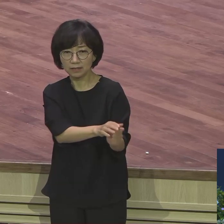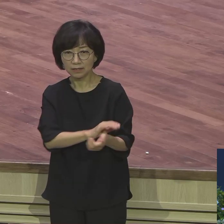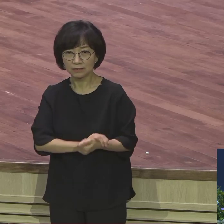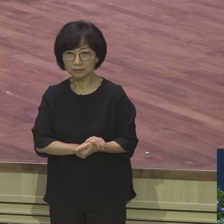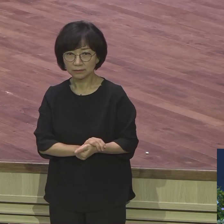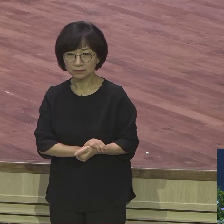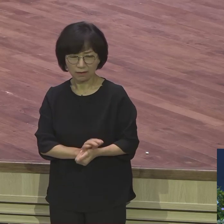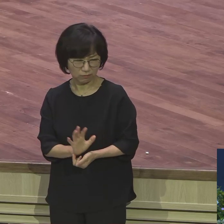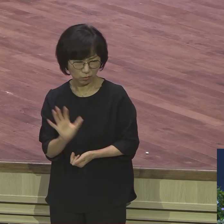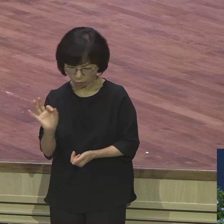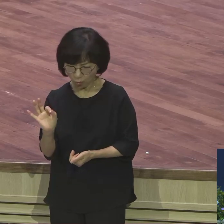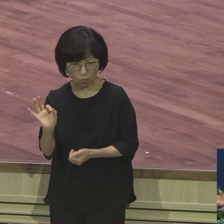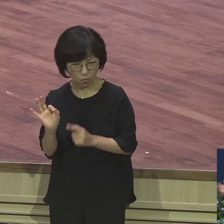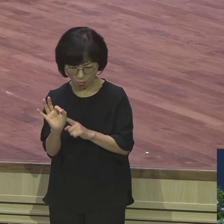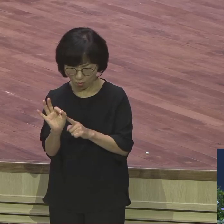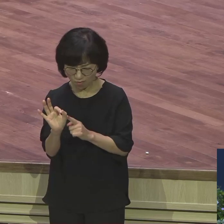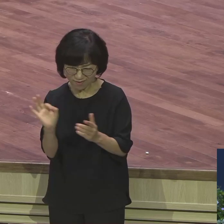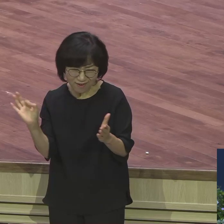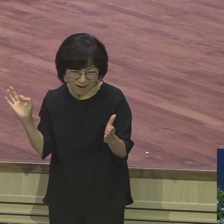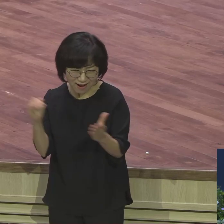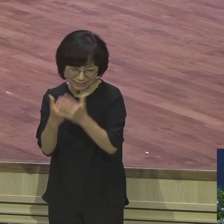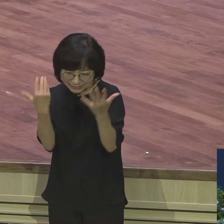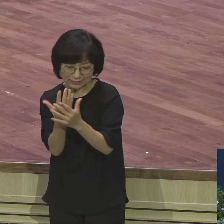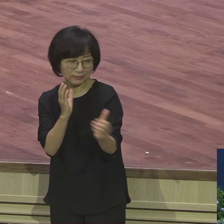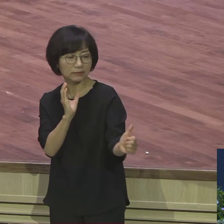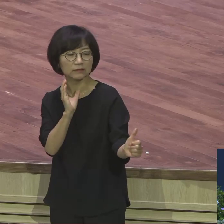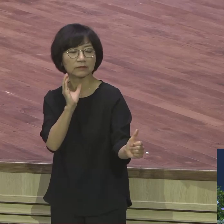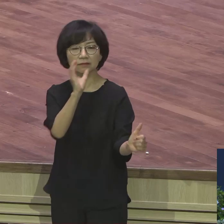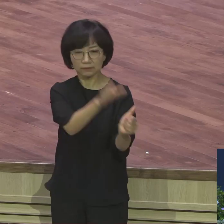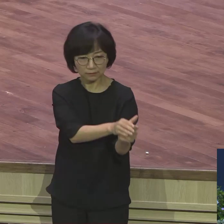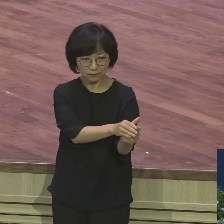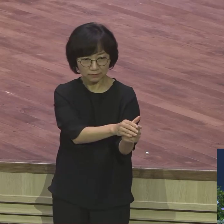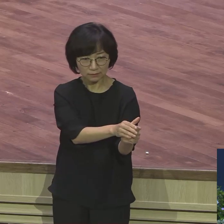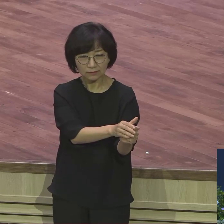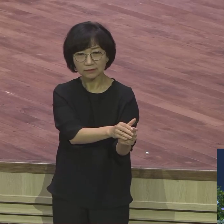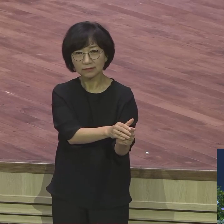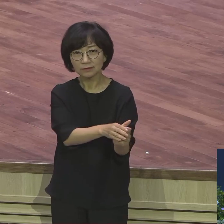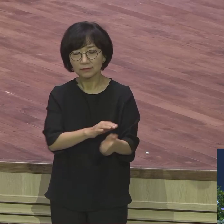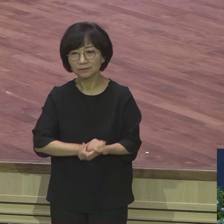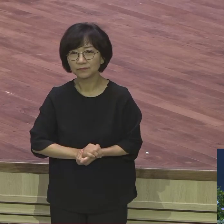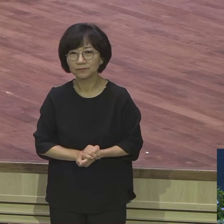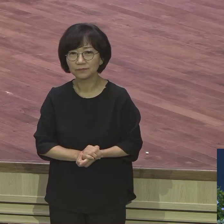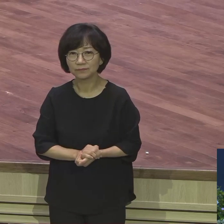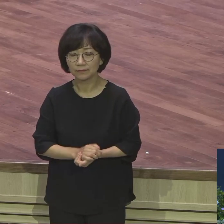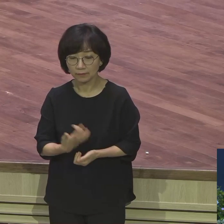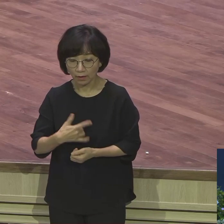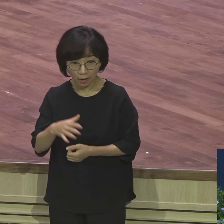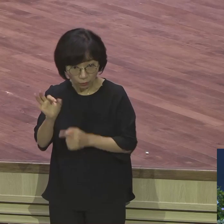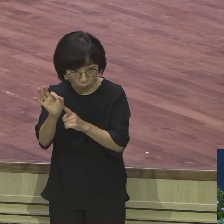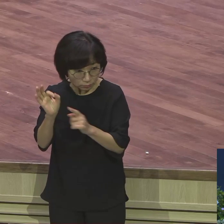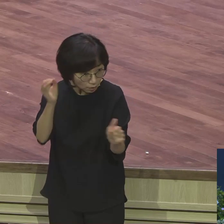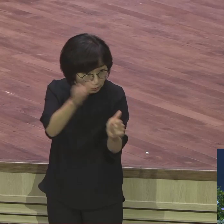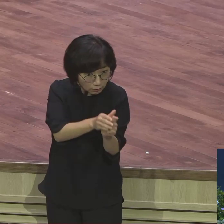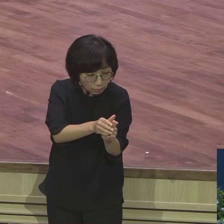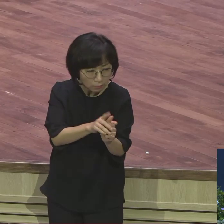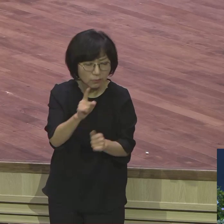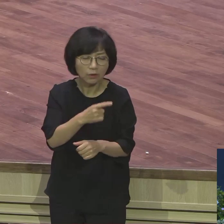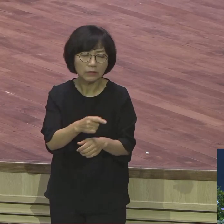돈까지 다 맡긴 거요 돈을 맡겼다 이게 뭐요 그만큼 그를 신뢰하는 겁니다